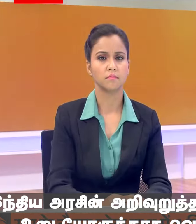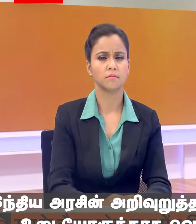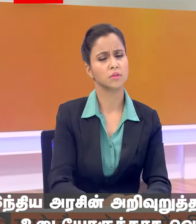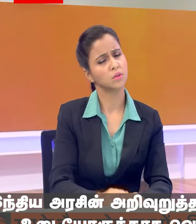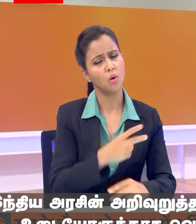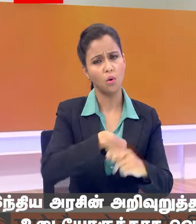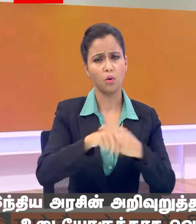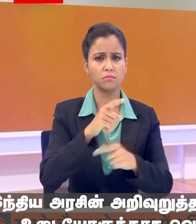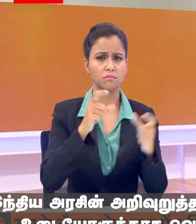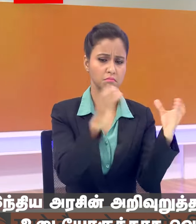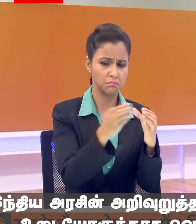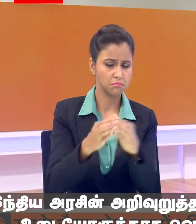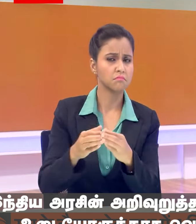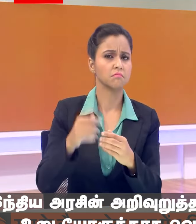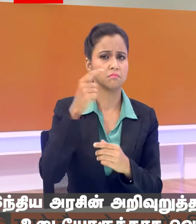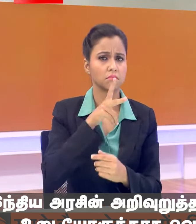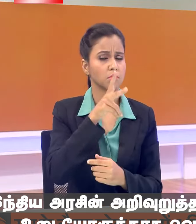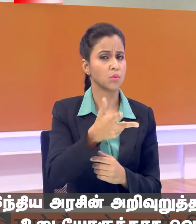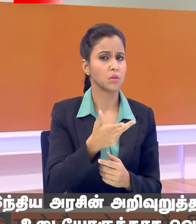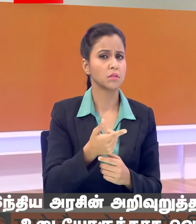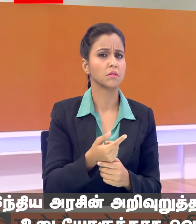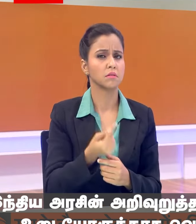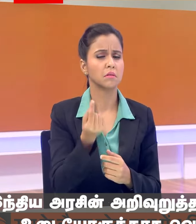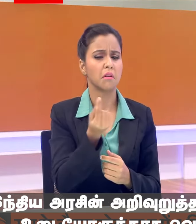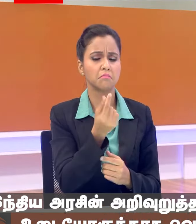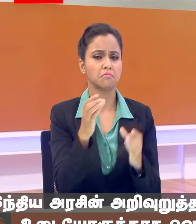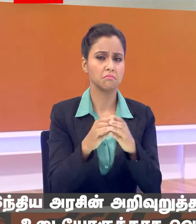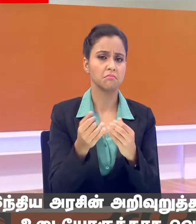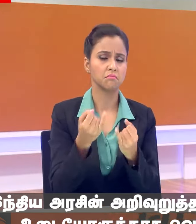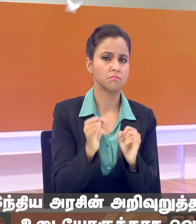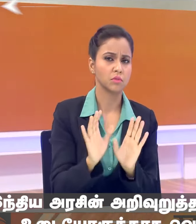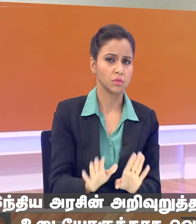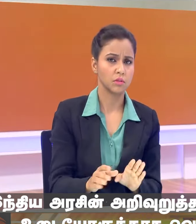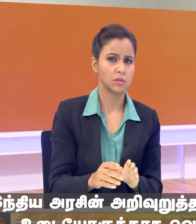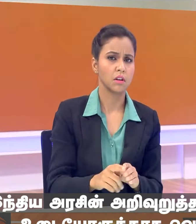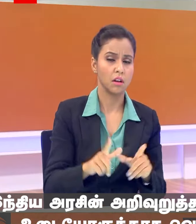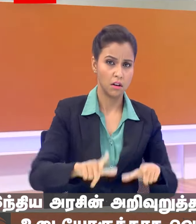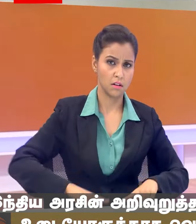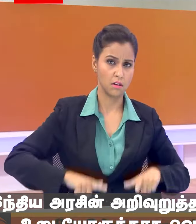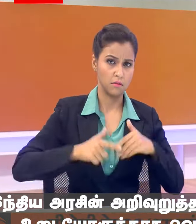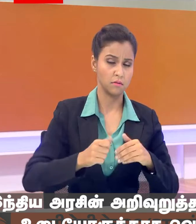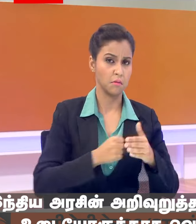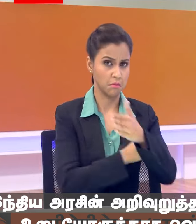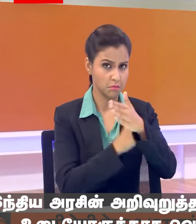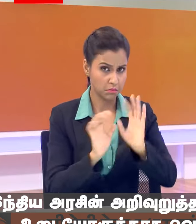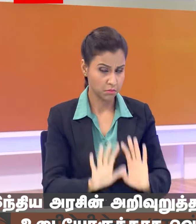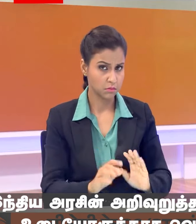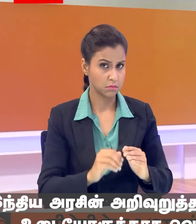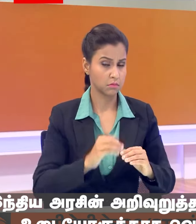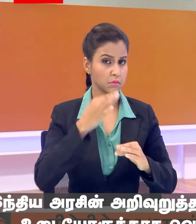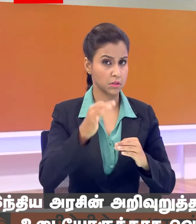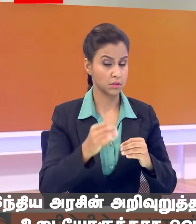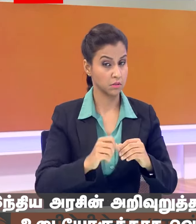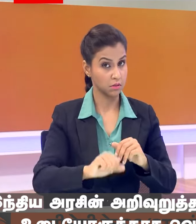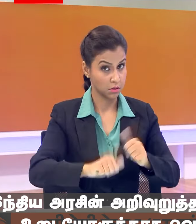सभी पार्टी का ये भी कहना था एकार को छोड़ कर कि लेविल प्लेइंग फील एस्टेबलिश की जाए ऐसा